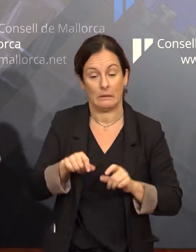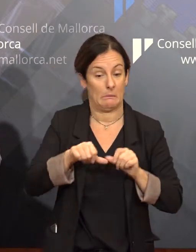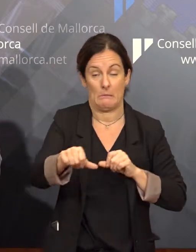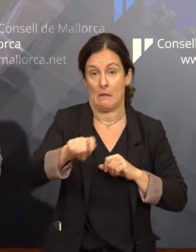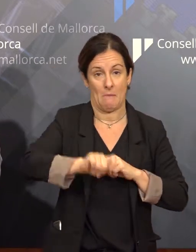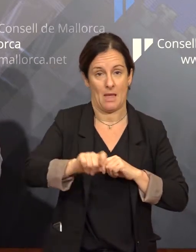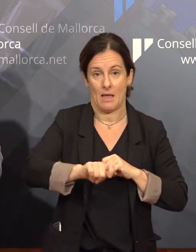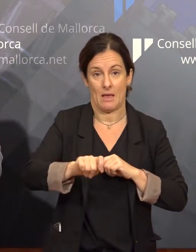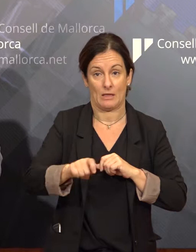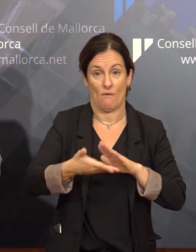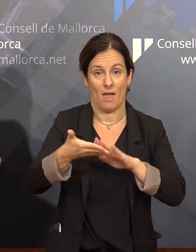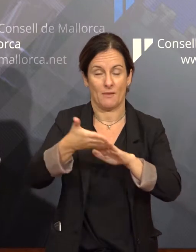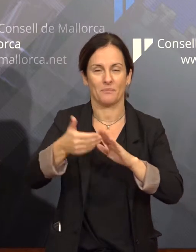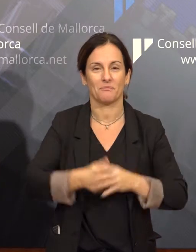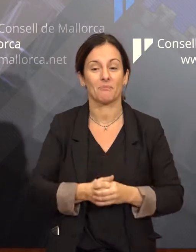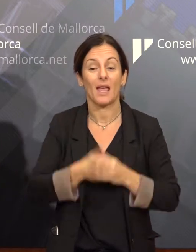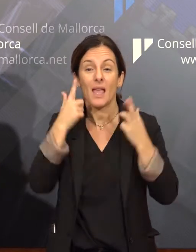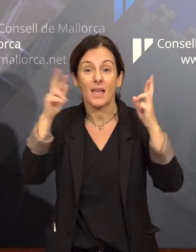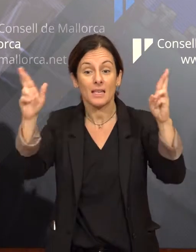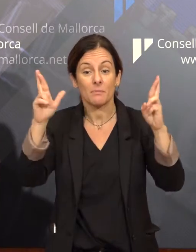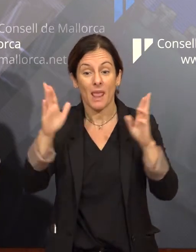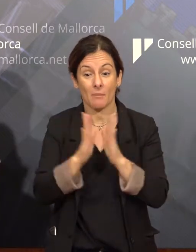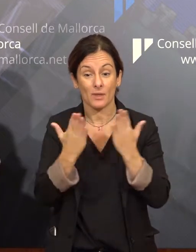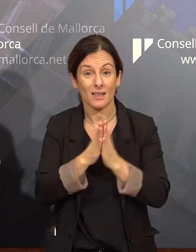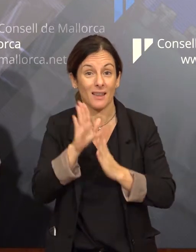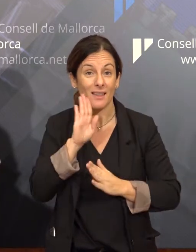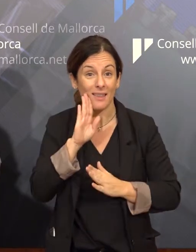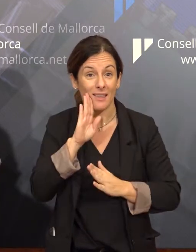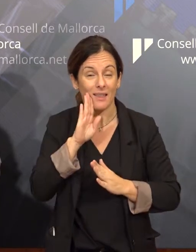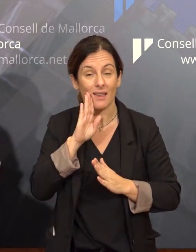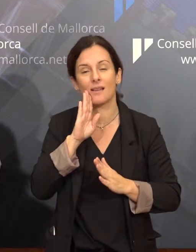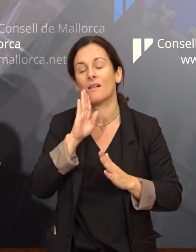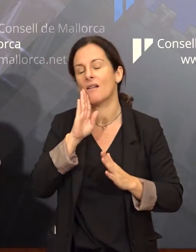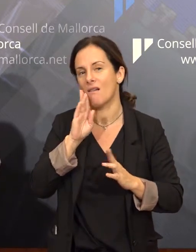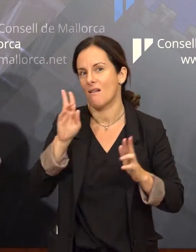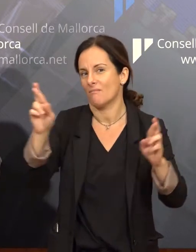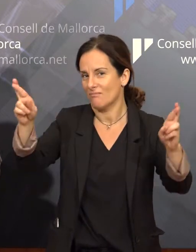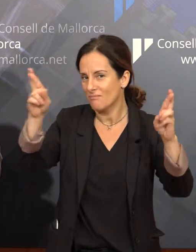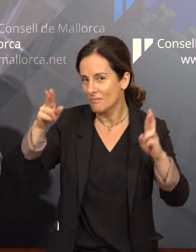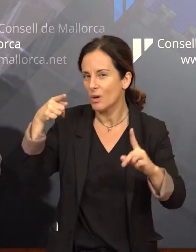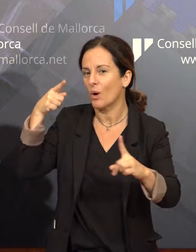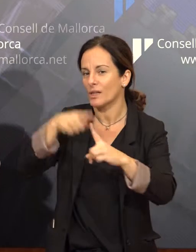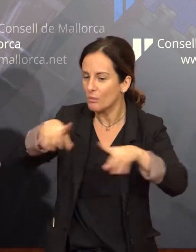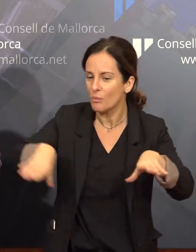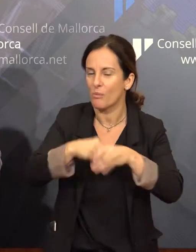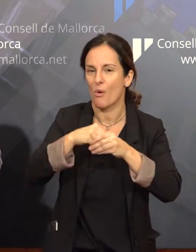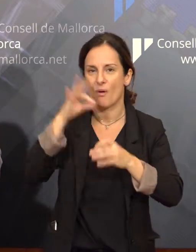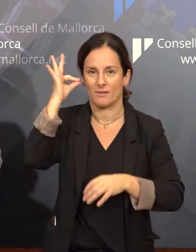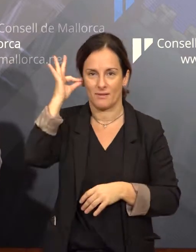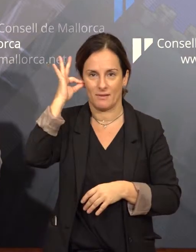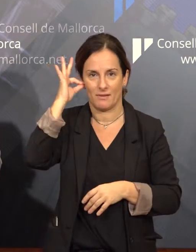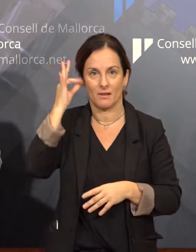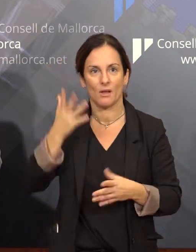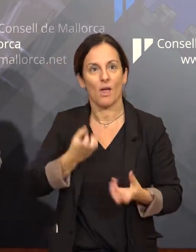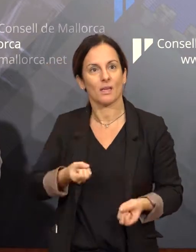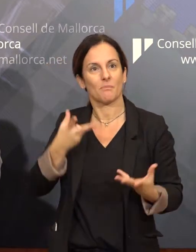Esperam que aquesta eina que us hem repartit serveixi per anar avançant en s'inclusió en femení de la nostra forma